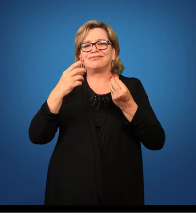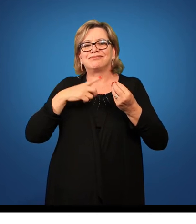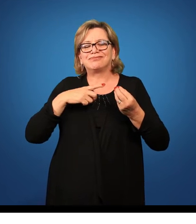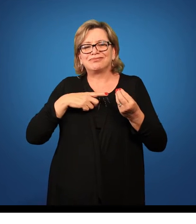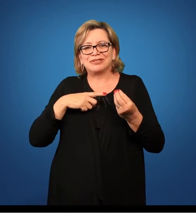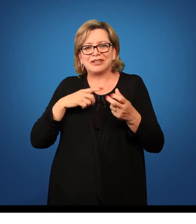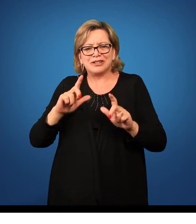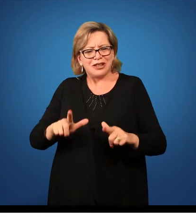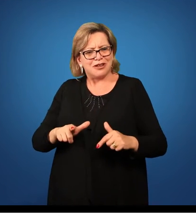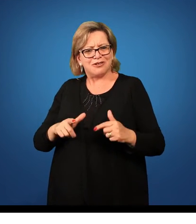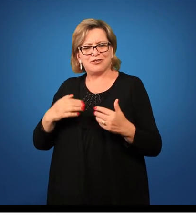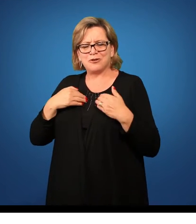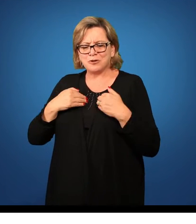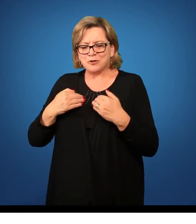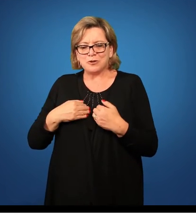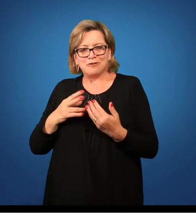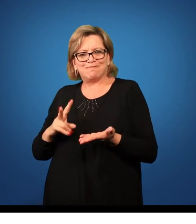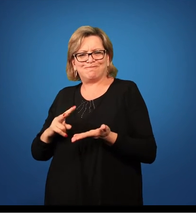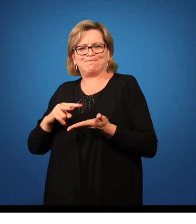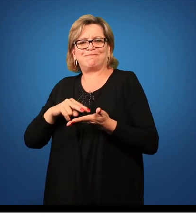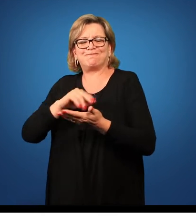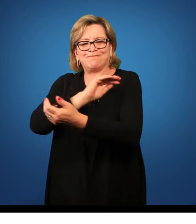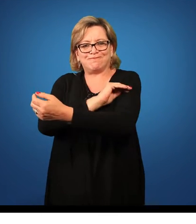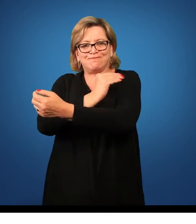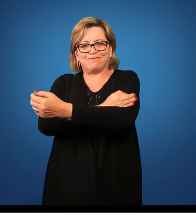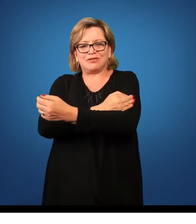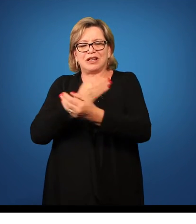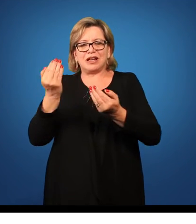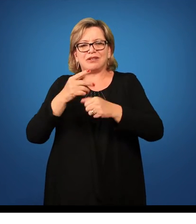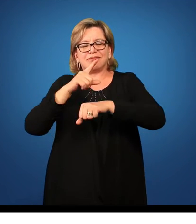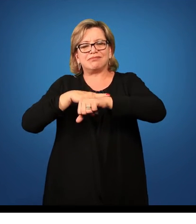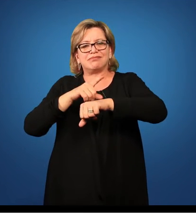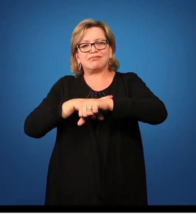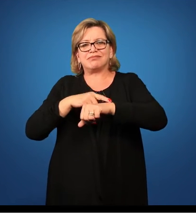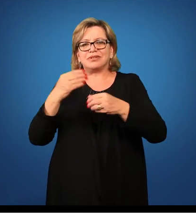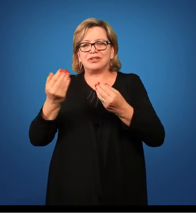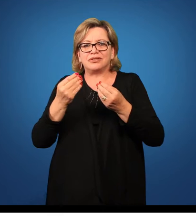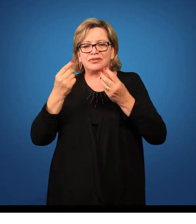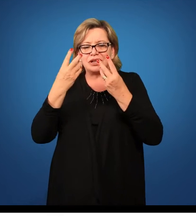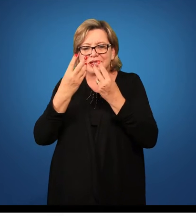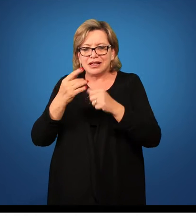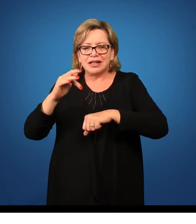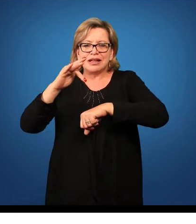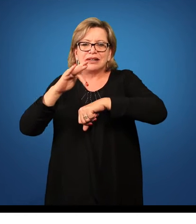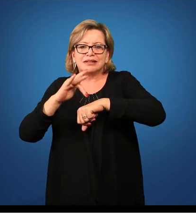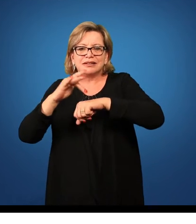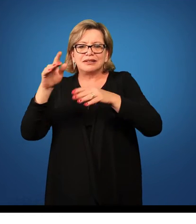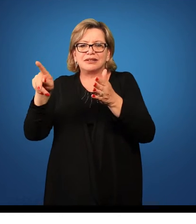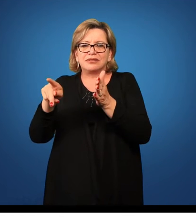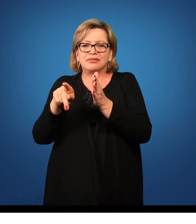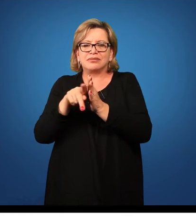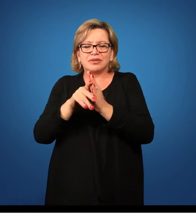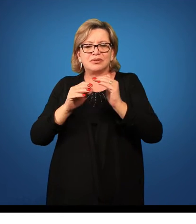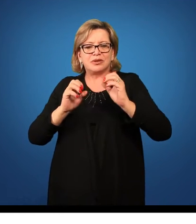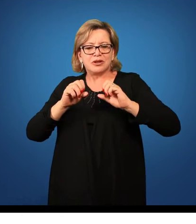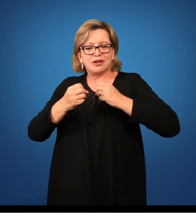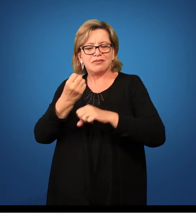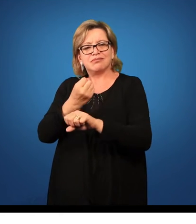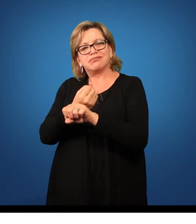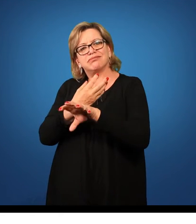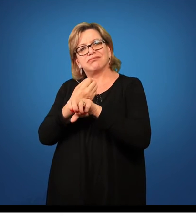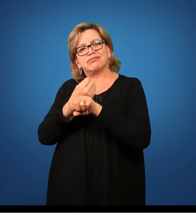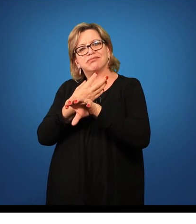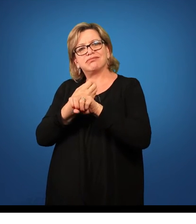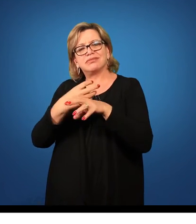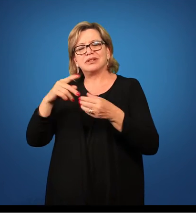esforço do nosso corpo, nesse momento a gente vai se atentar para questões mais sensíveis em relação ao processo de ensino e